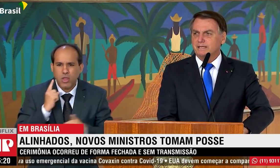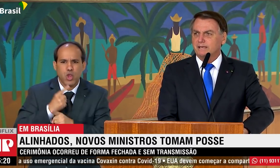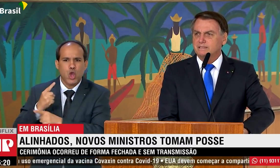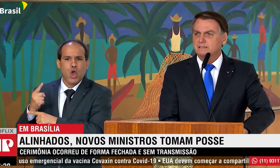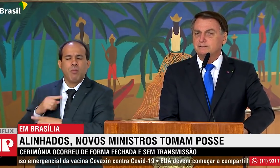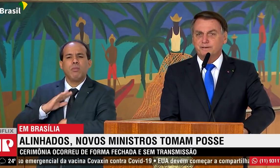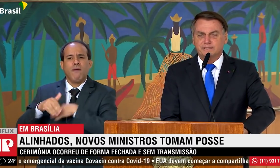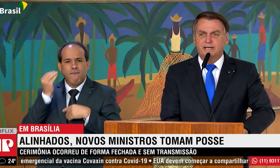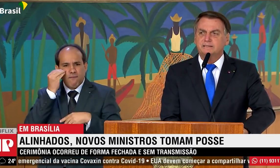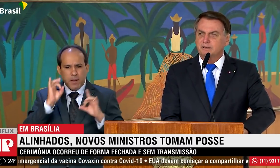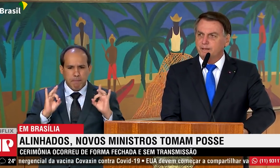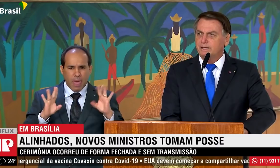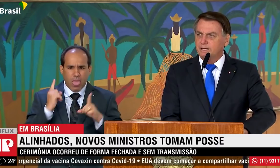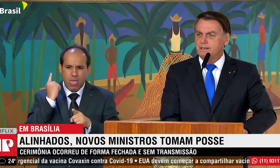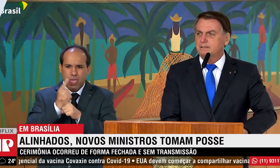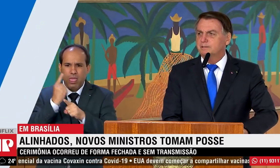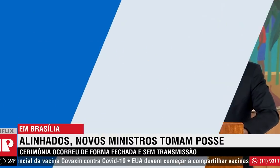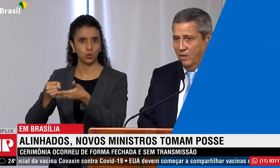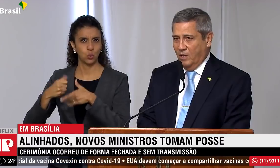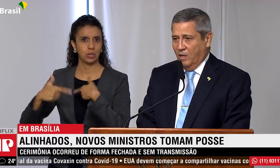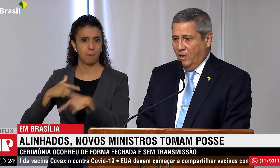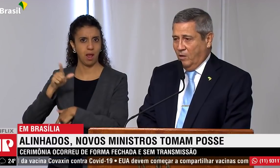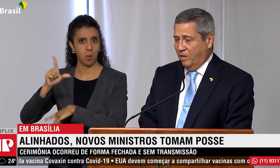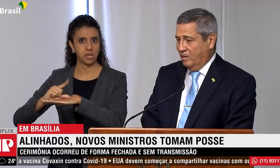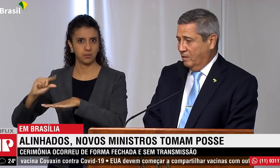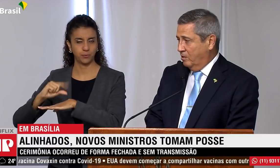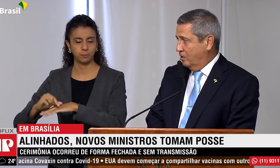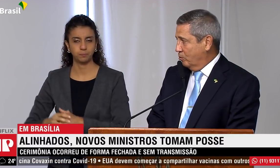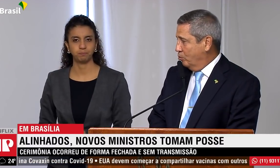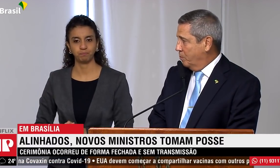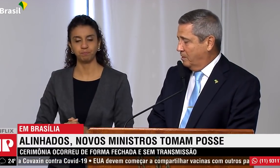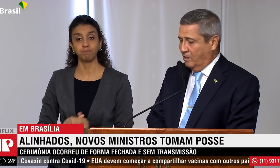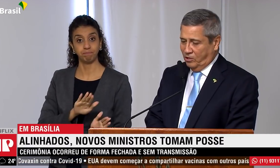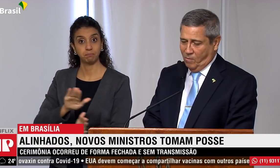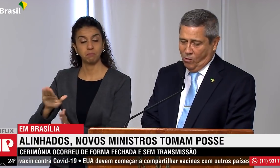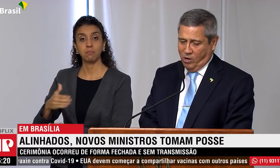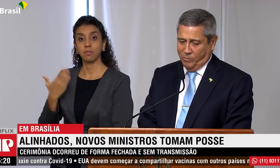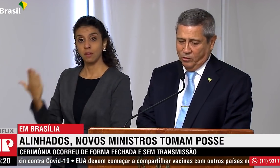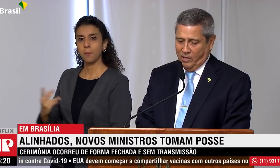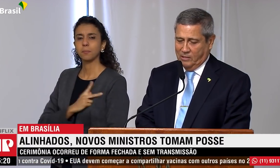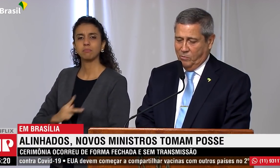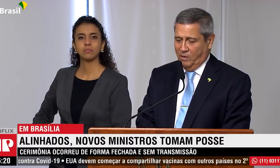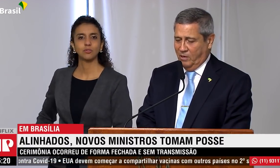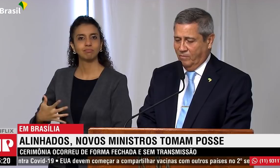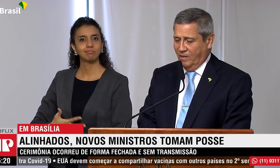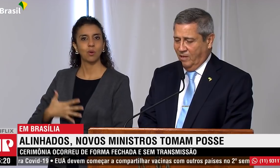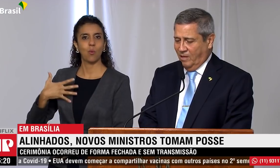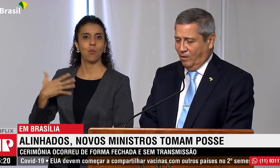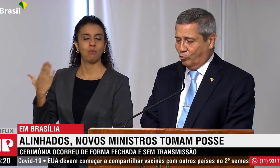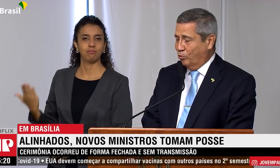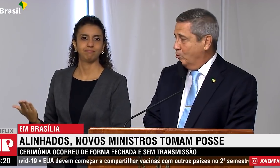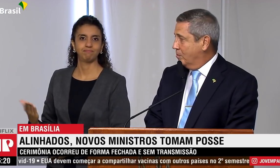maneiras de enfrentar também a esse inimigo. Walter Braga Neto, que assumiu a pasta da defesa, disse que